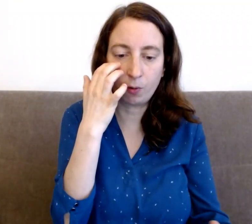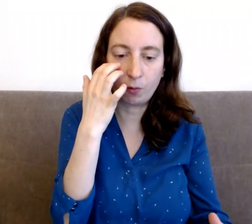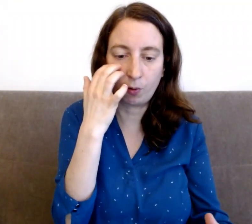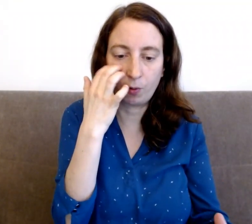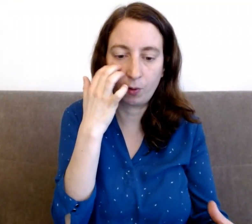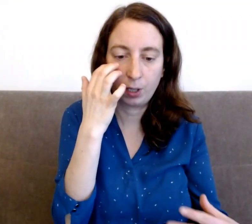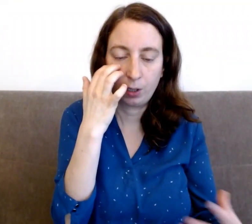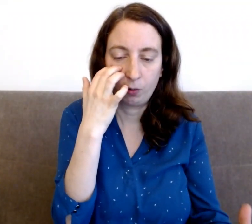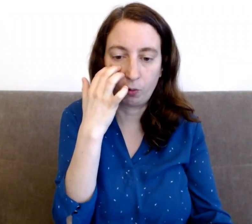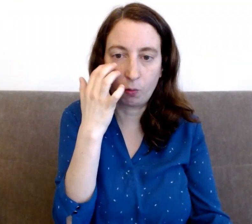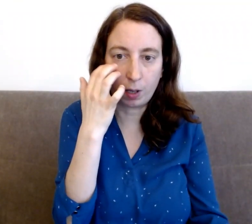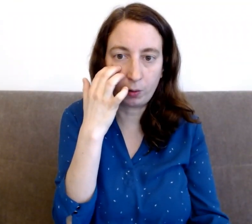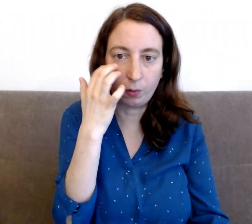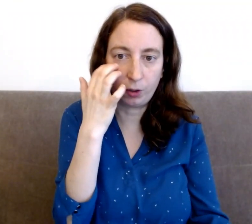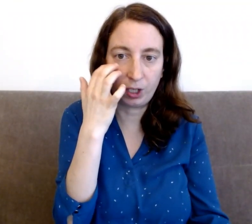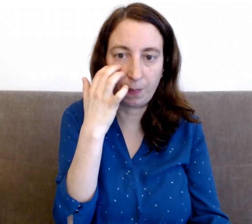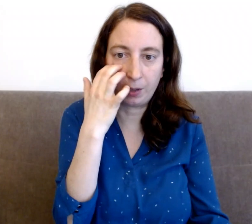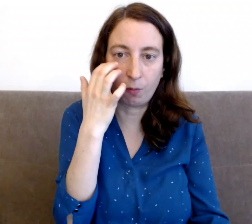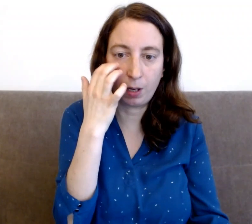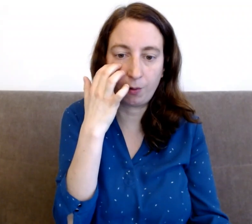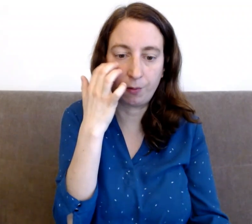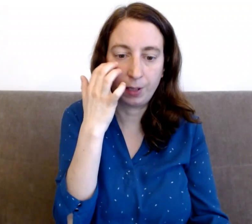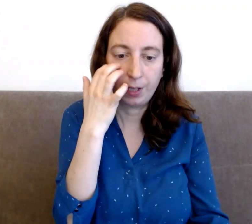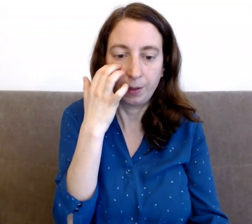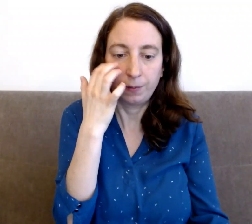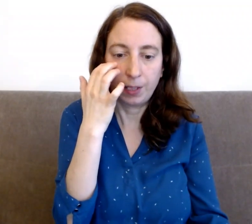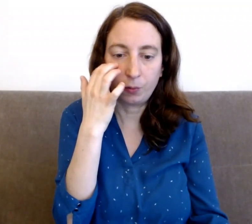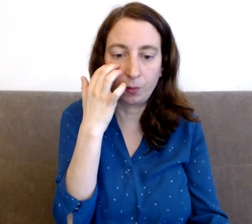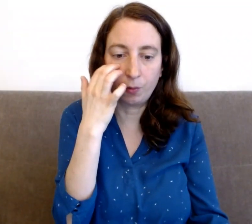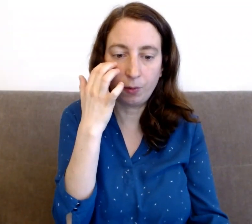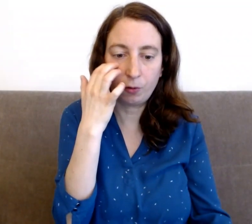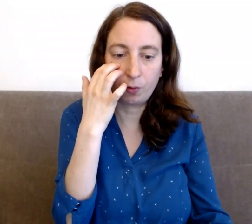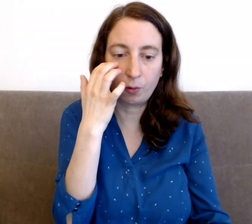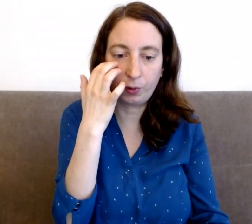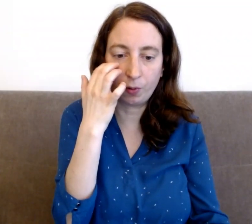je crois que je n pas le droit d'être heureux, je ressens